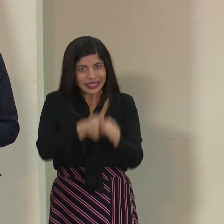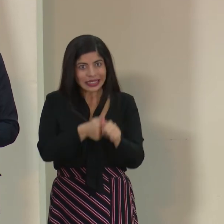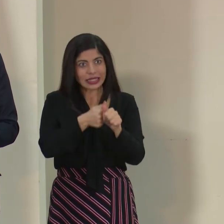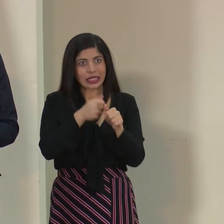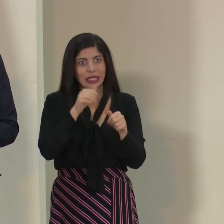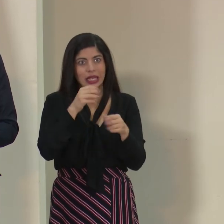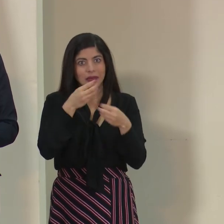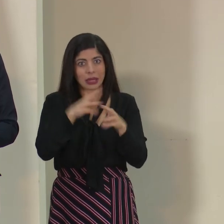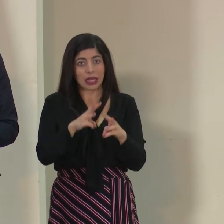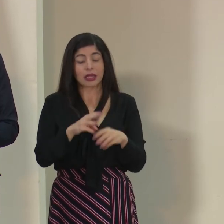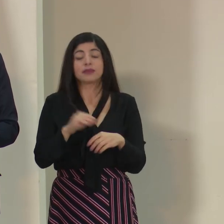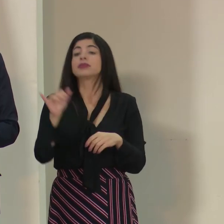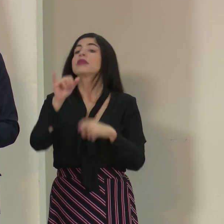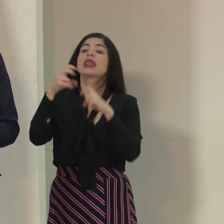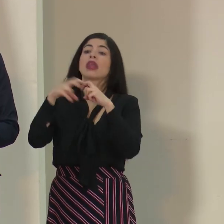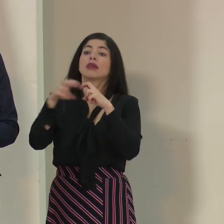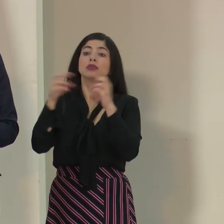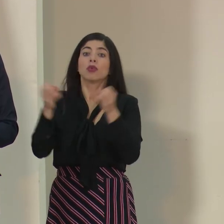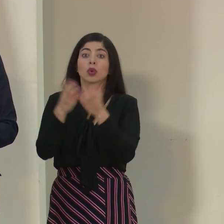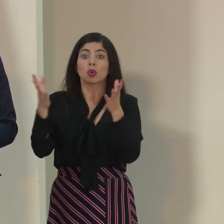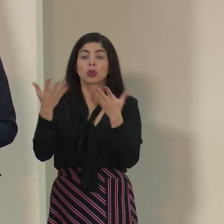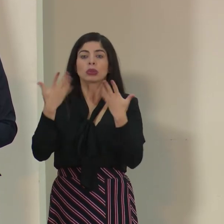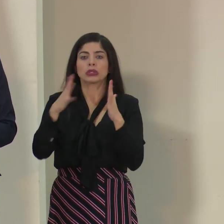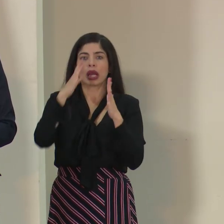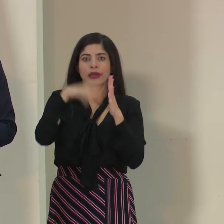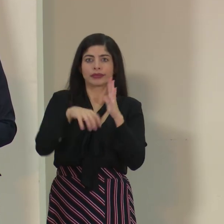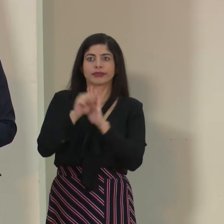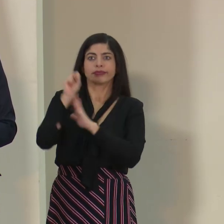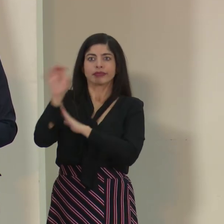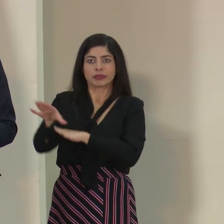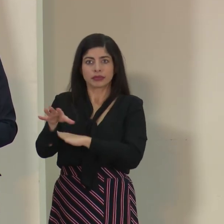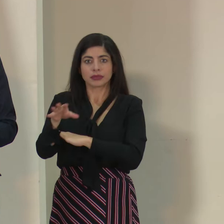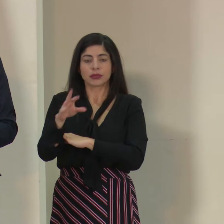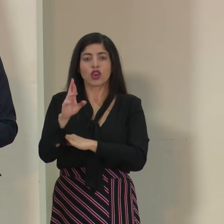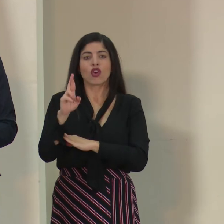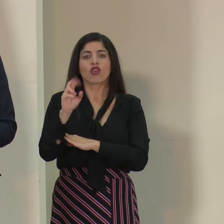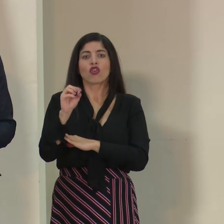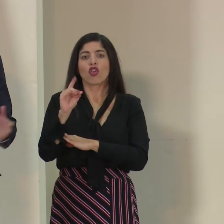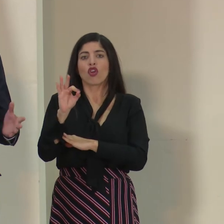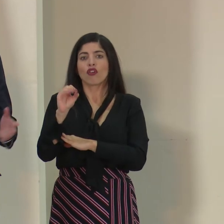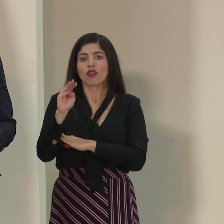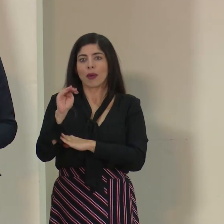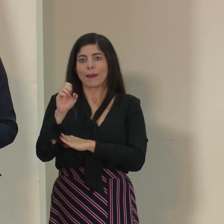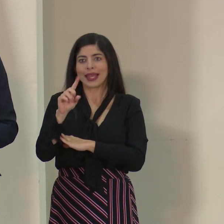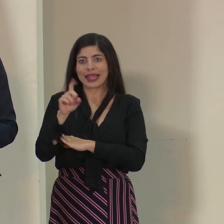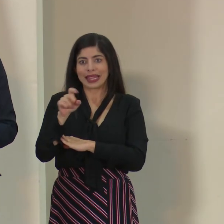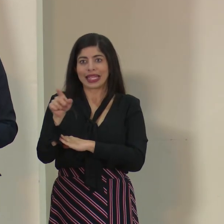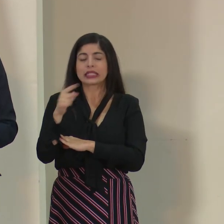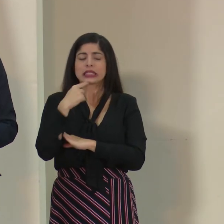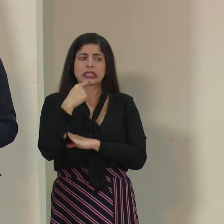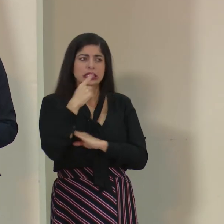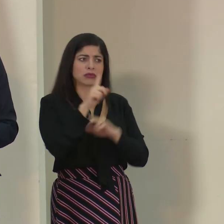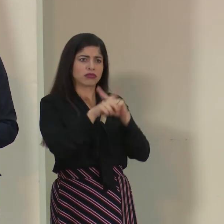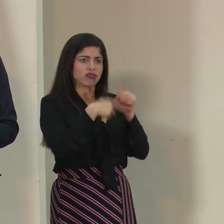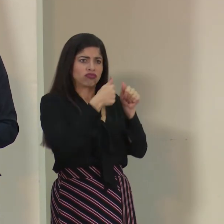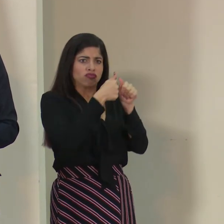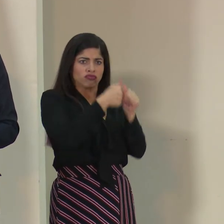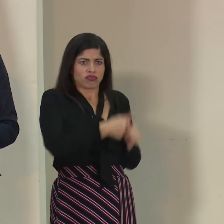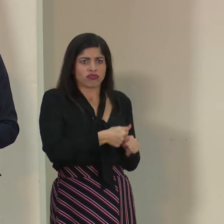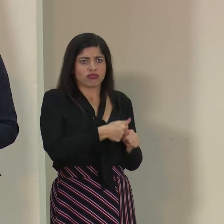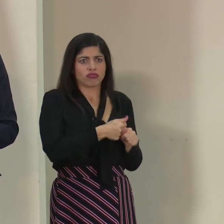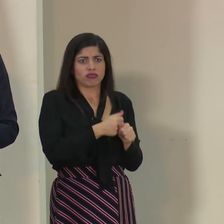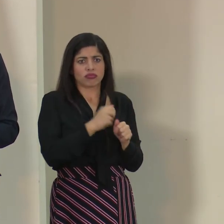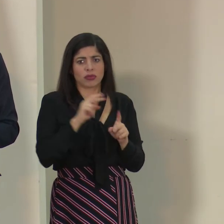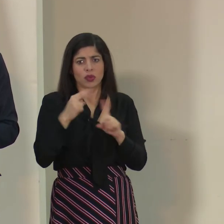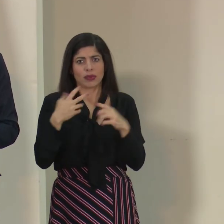Al transporte público, ya he enviado las notas hoy, ya don Rodolfo Méndez me dijo que ellos van a acatar las medidas que se contemplen desde el